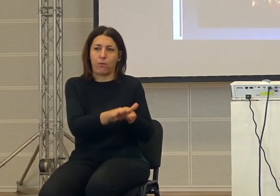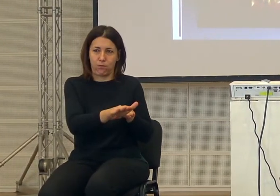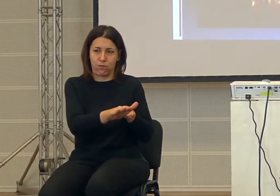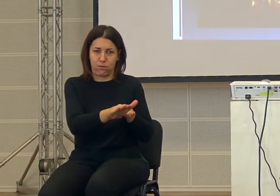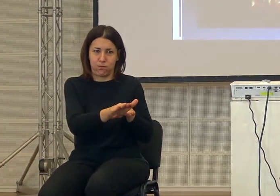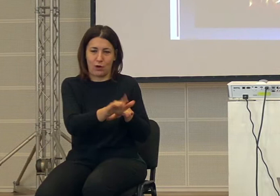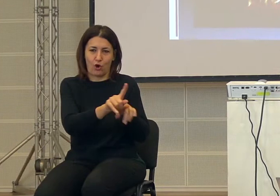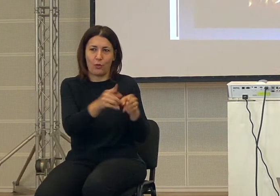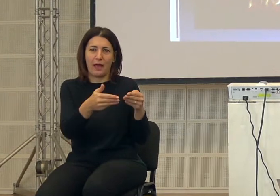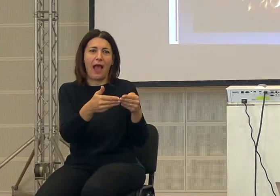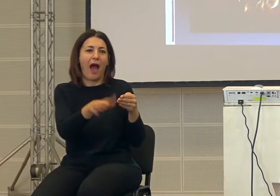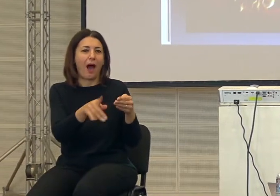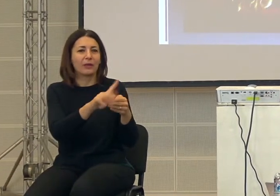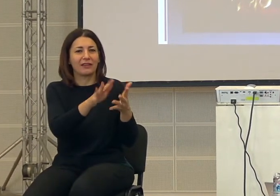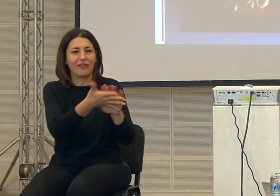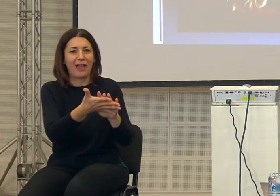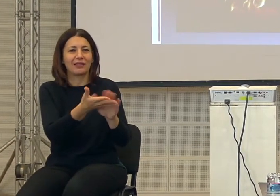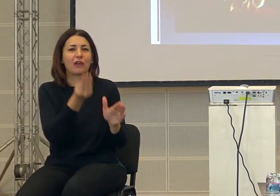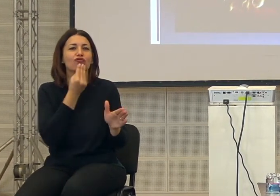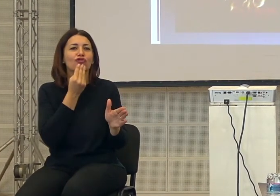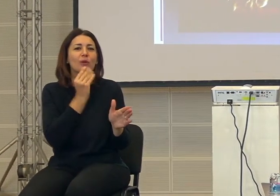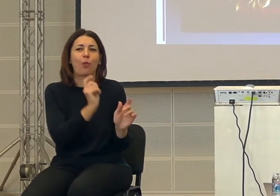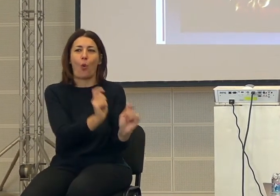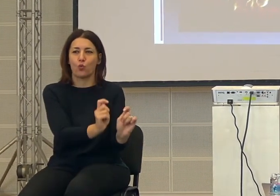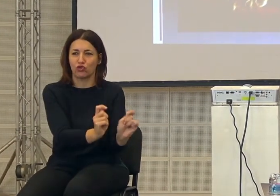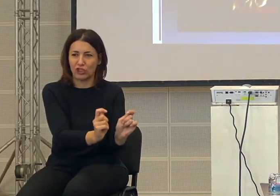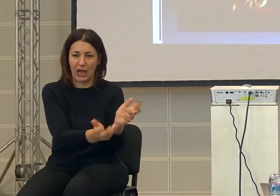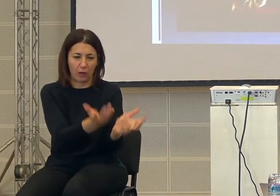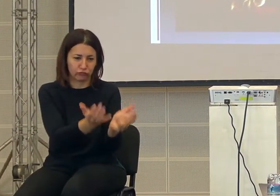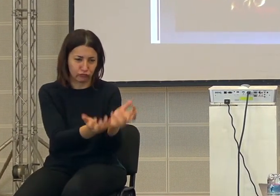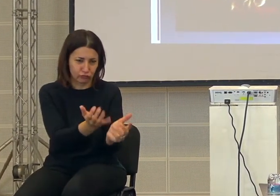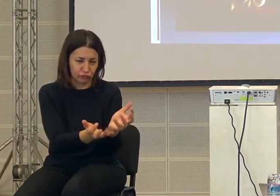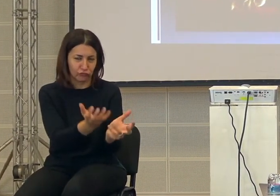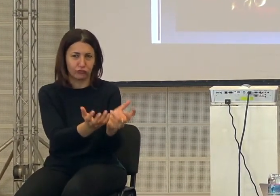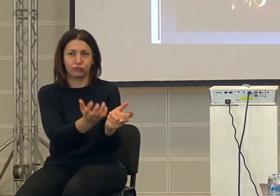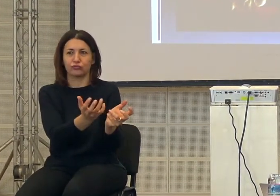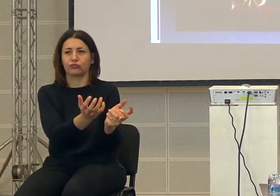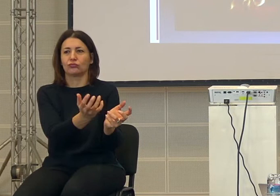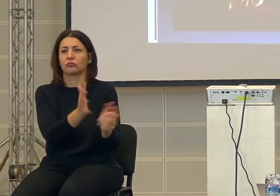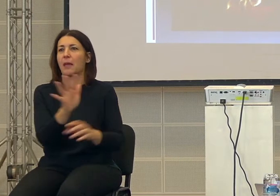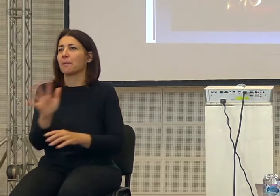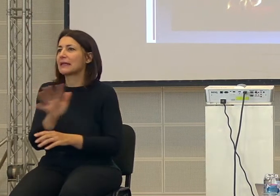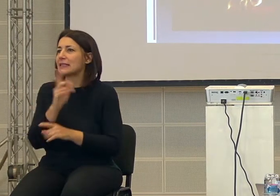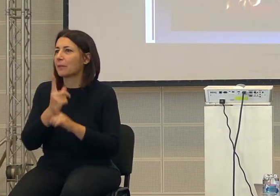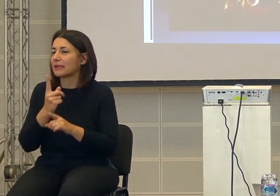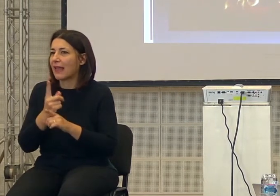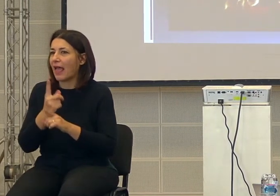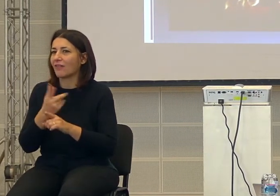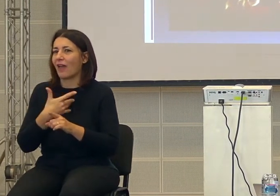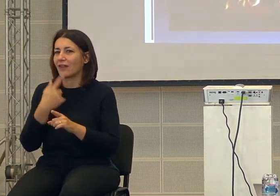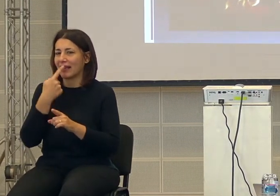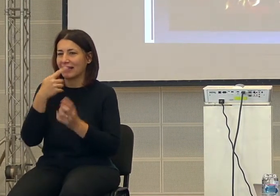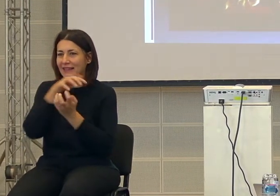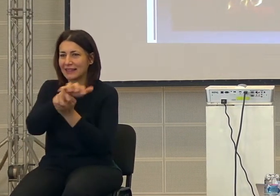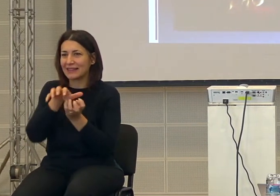a cucinare i cibi, cucinare i cibi vuol dire dover avere, per esempio, una dentatura